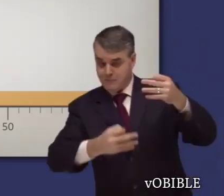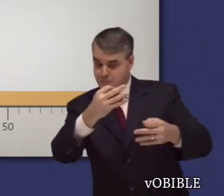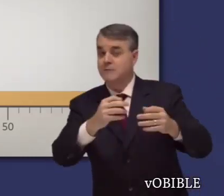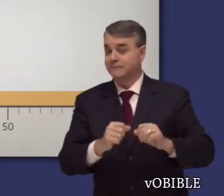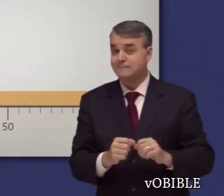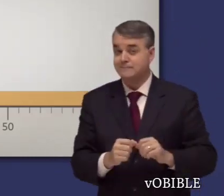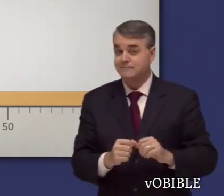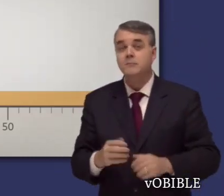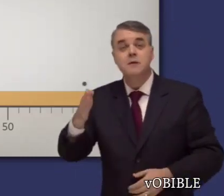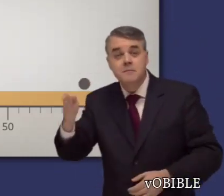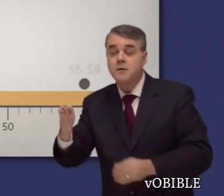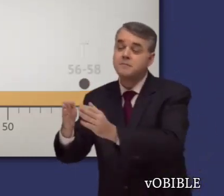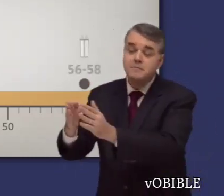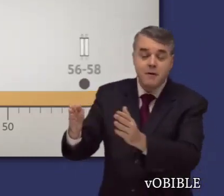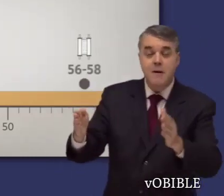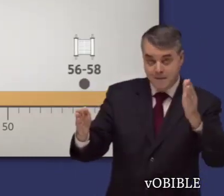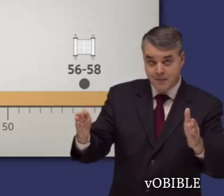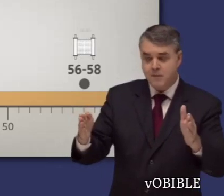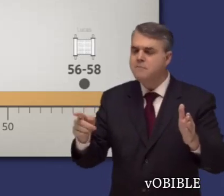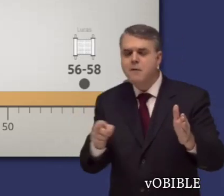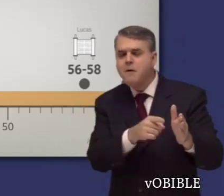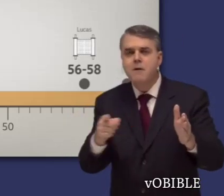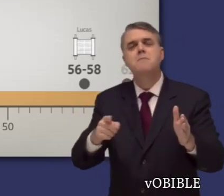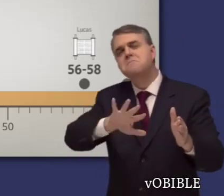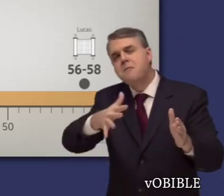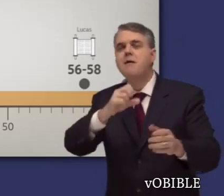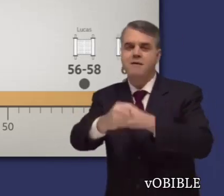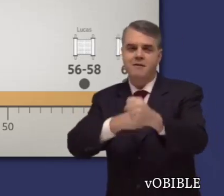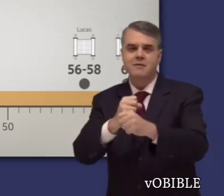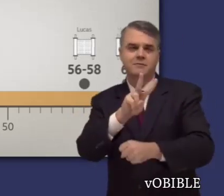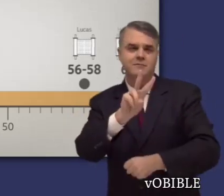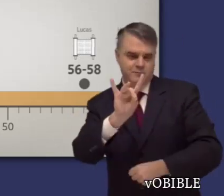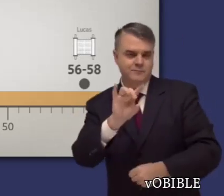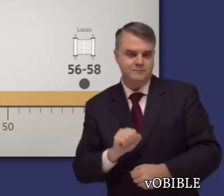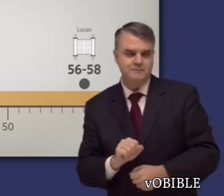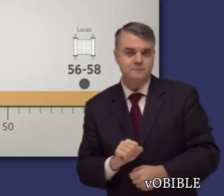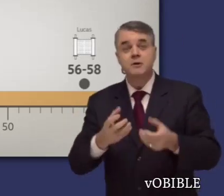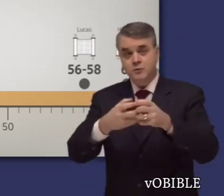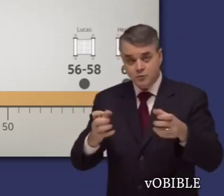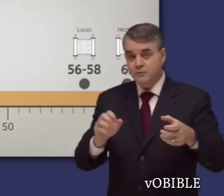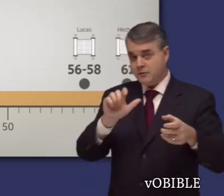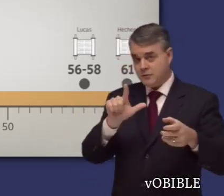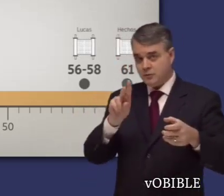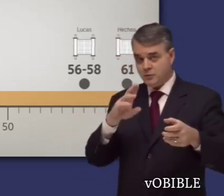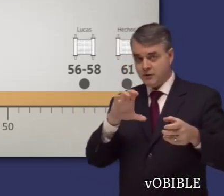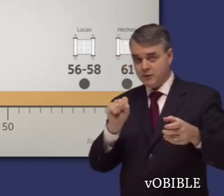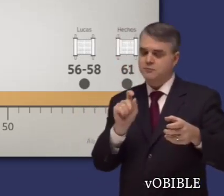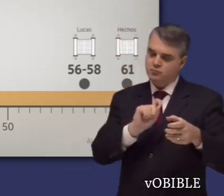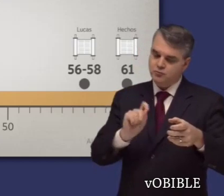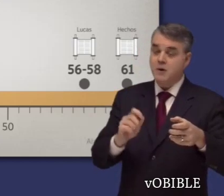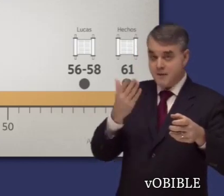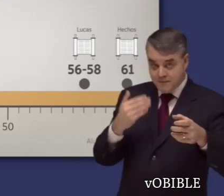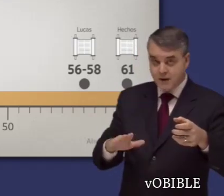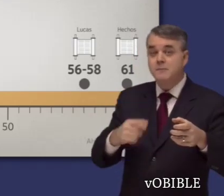El Evangelio de Lucas y Hechos de Apóstoles se escribieron con pocos años de diferencia y ambos iban dirigidos a la misma persona